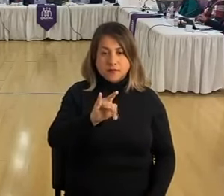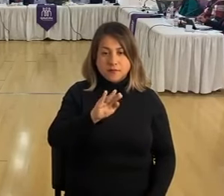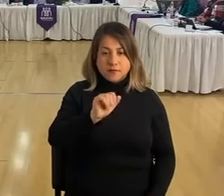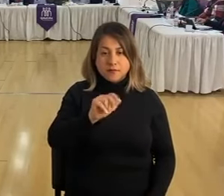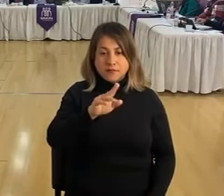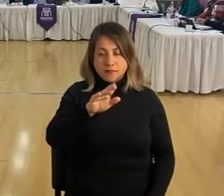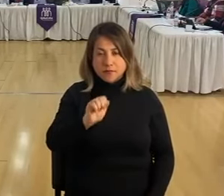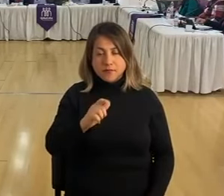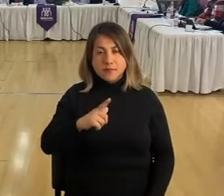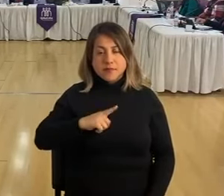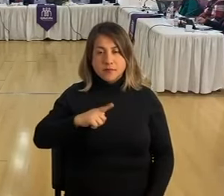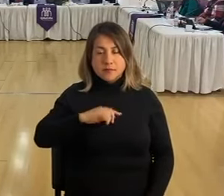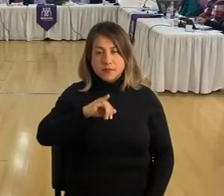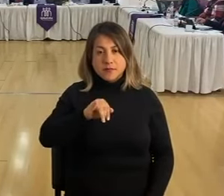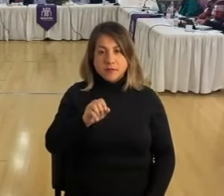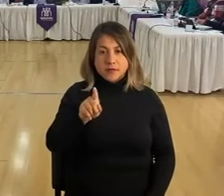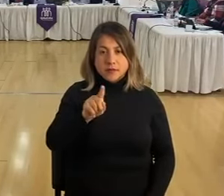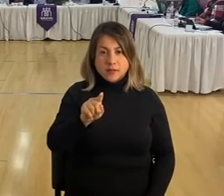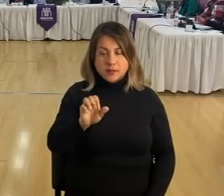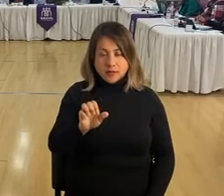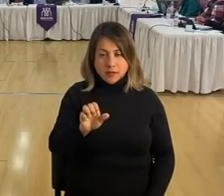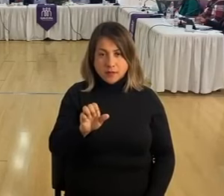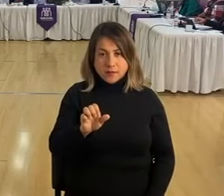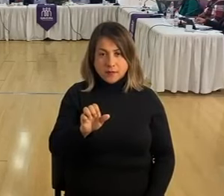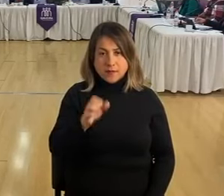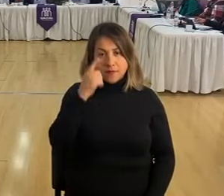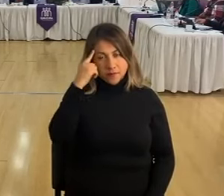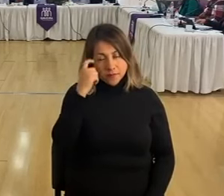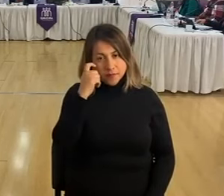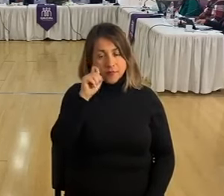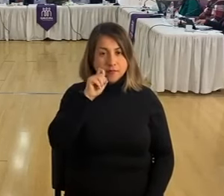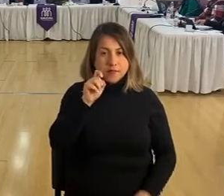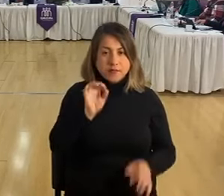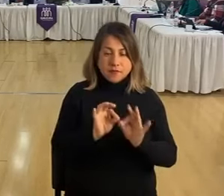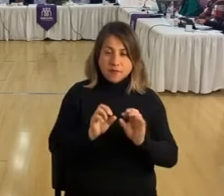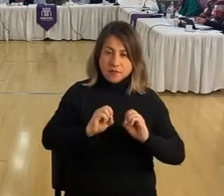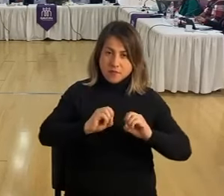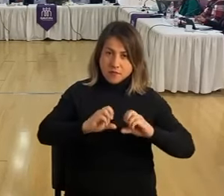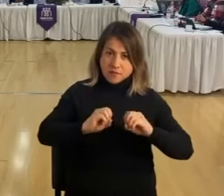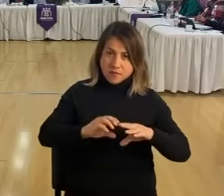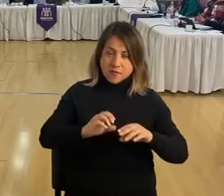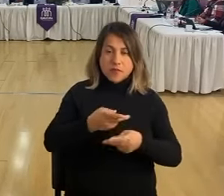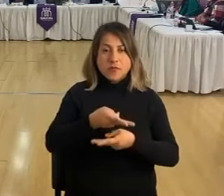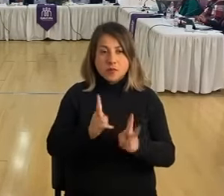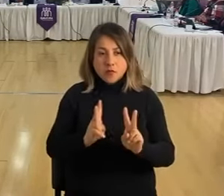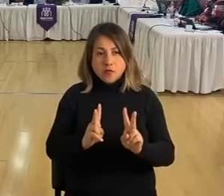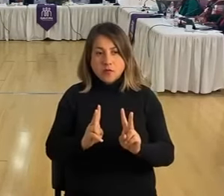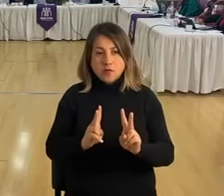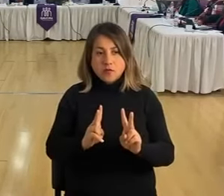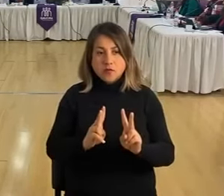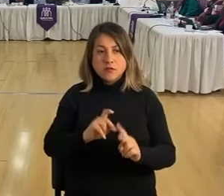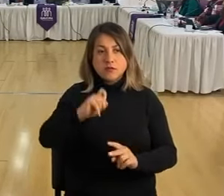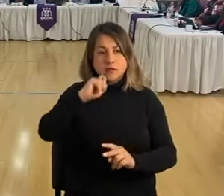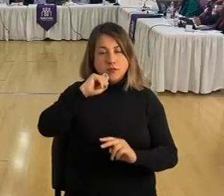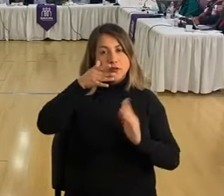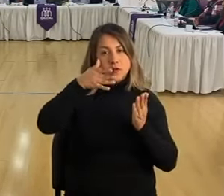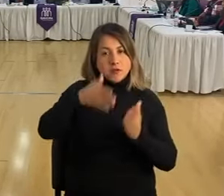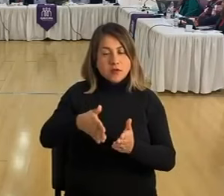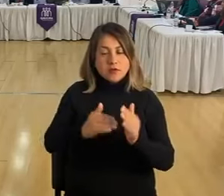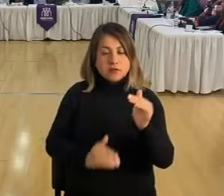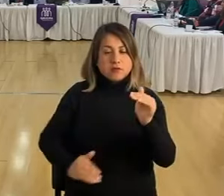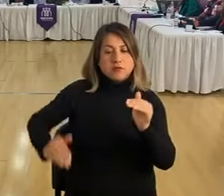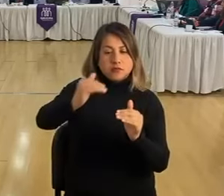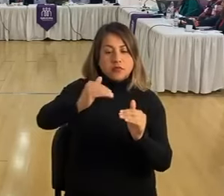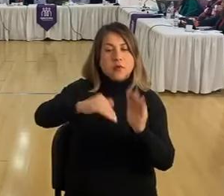y Liceo José Miguel Carrera. Así que yo creo que cuando hablamos de educación y educación pública refinamos un estándar